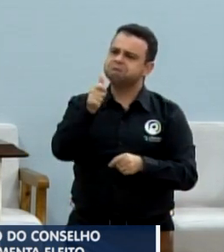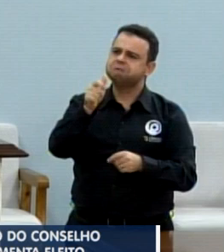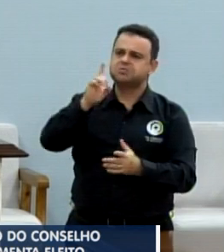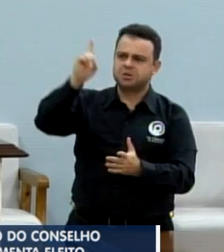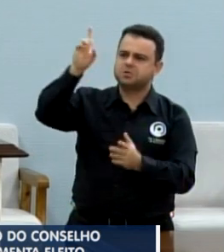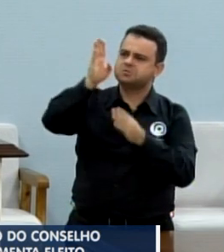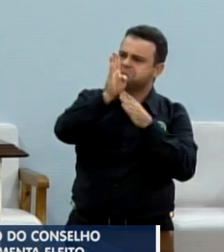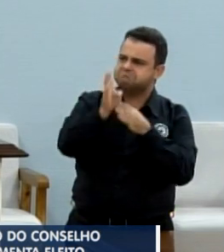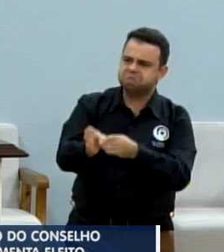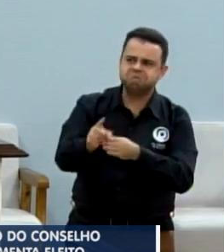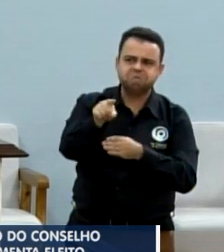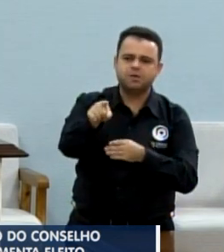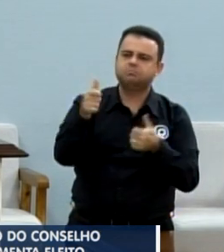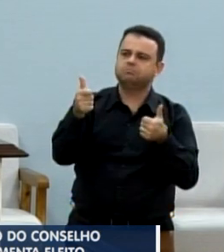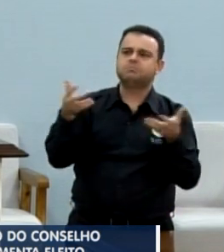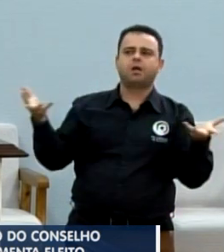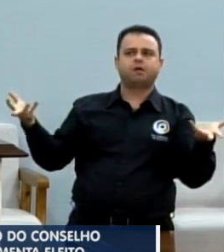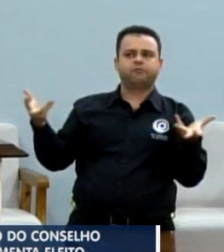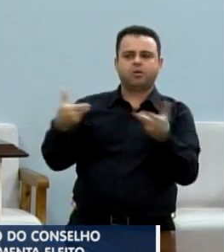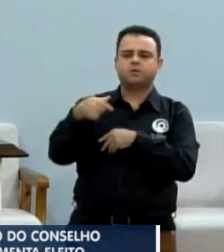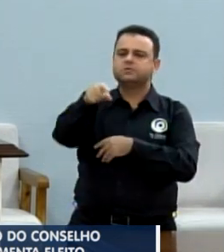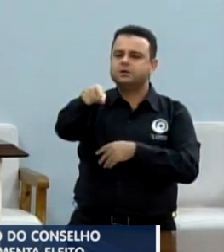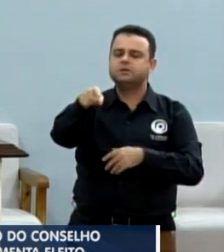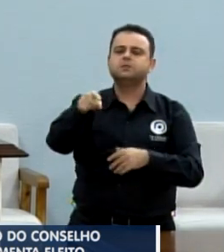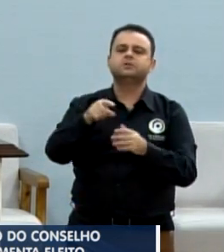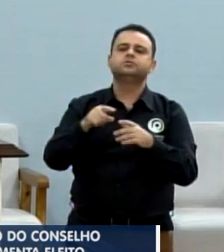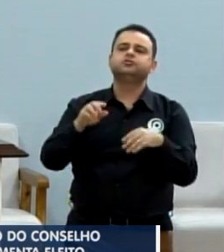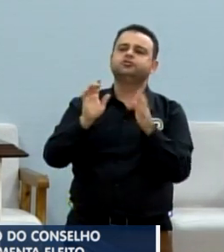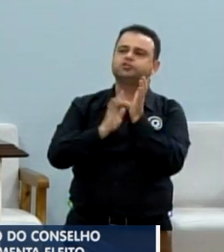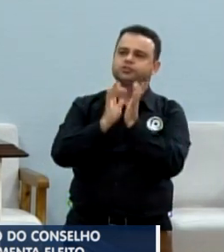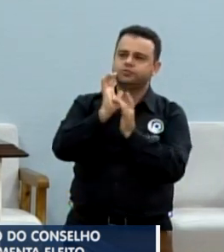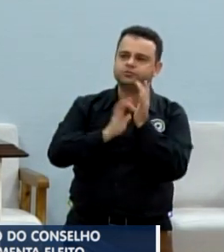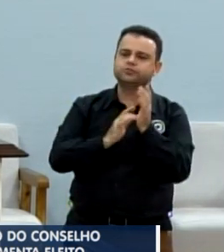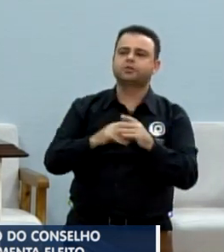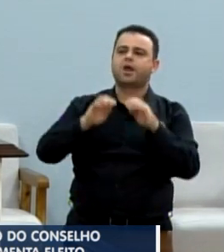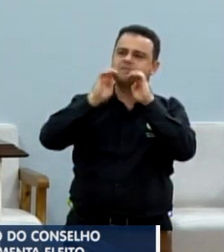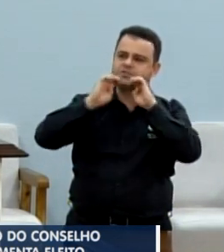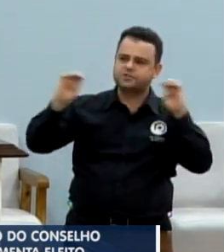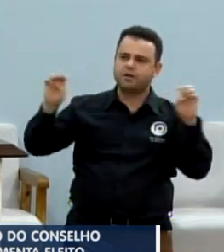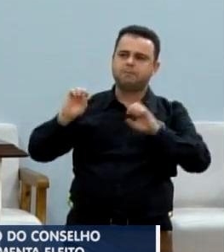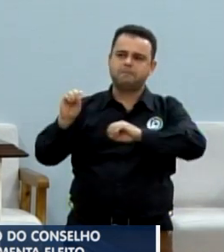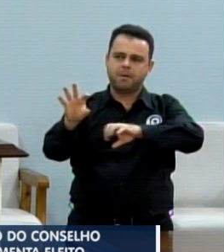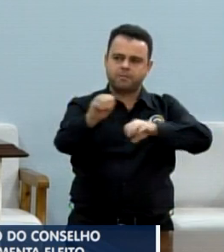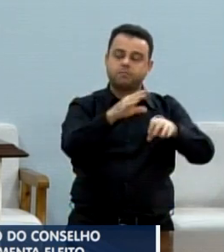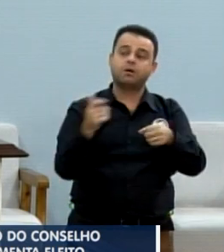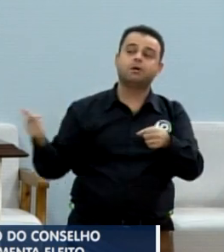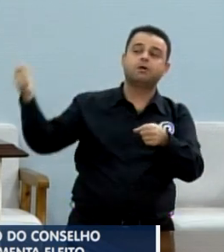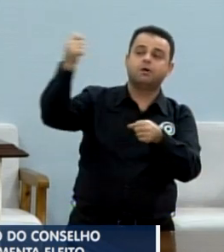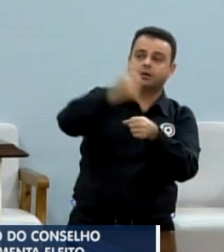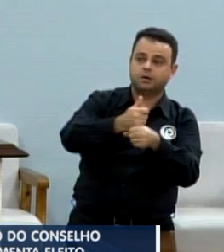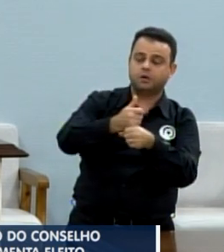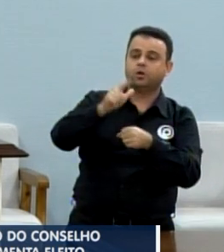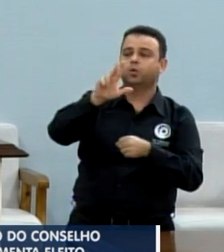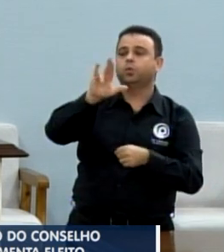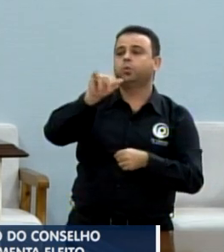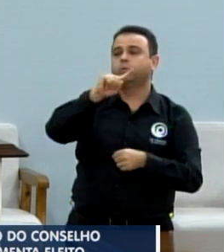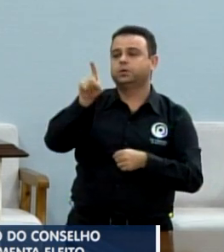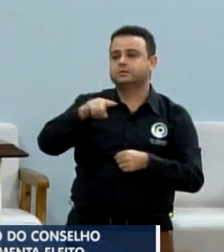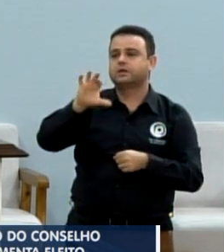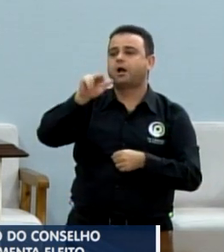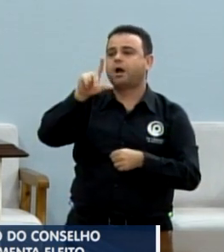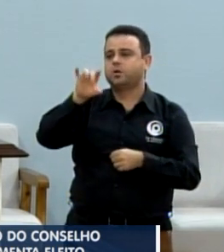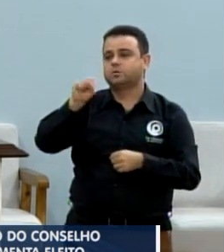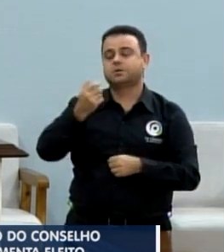maravilhosa, pastor que prega o evangelho e entra o pastor Luiz Carlos da Cruz, o meu amigo, pastor